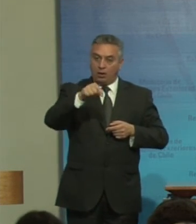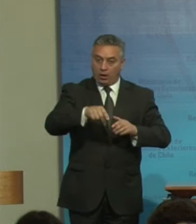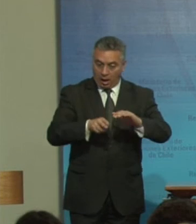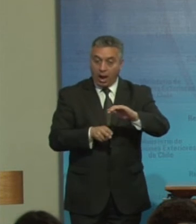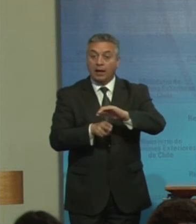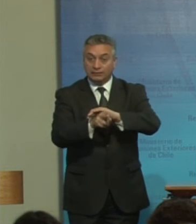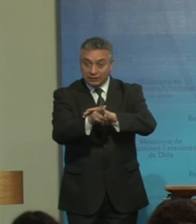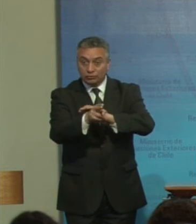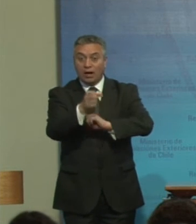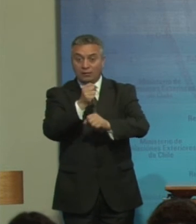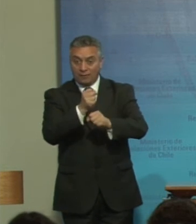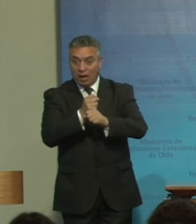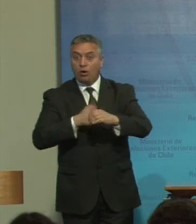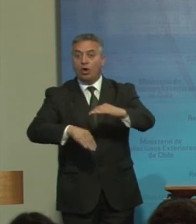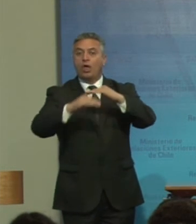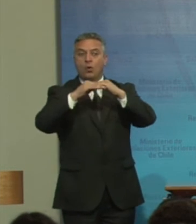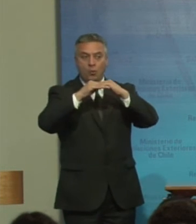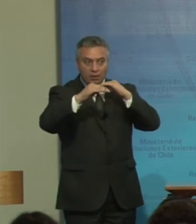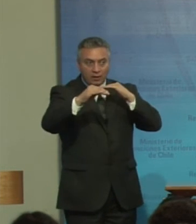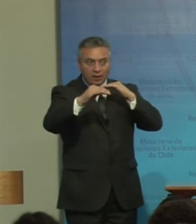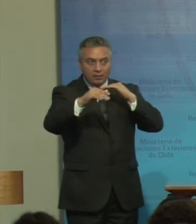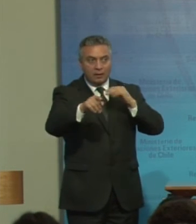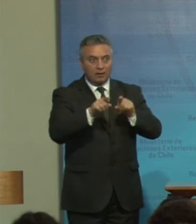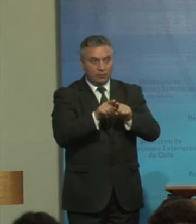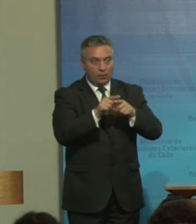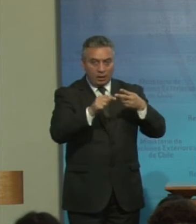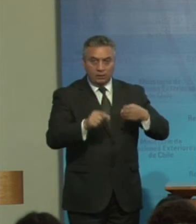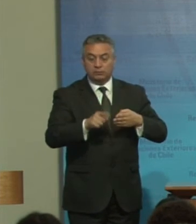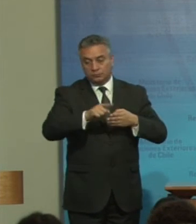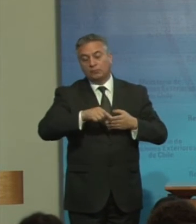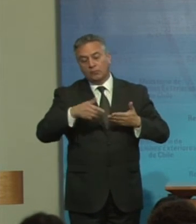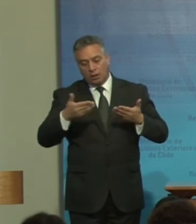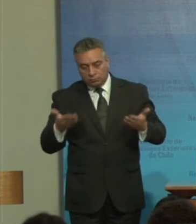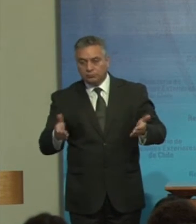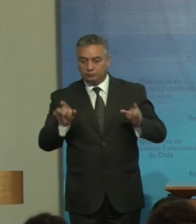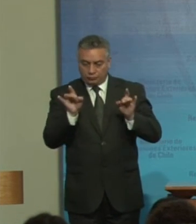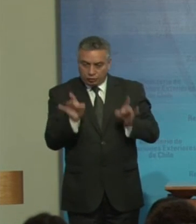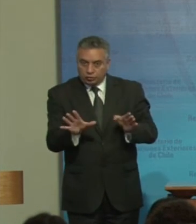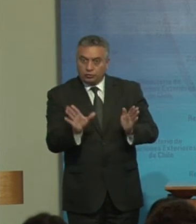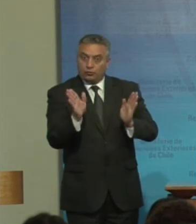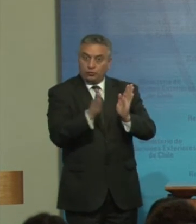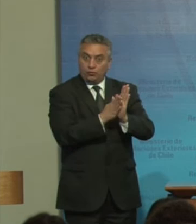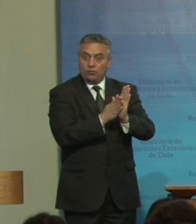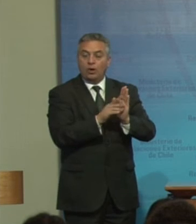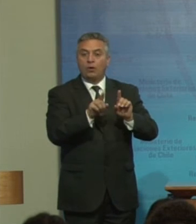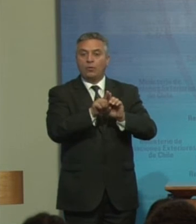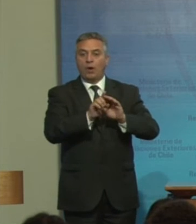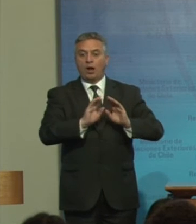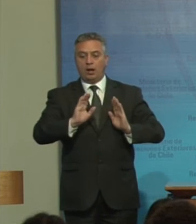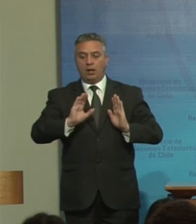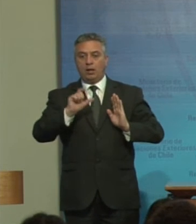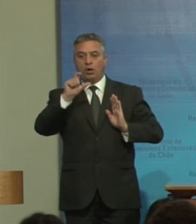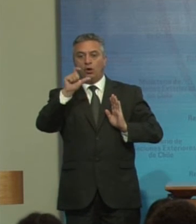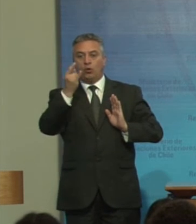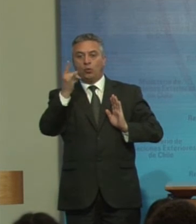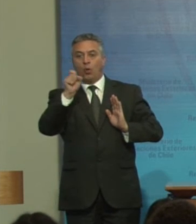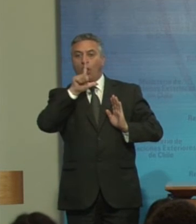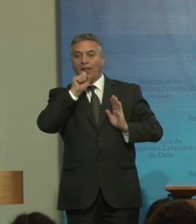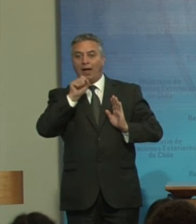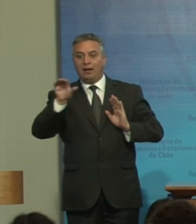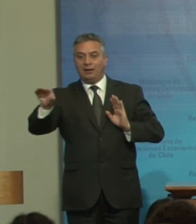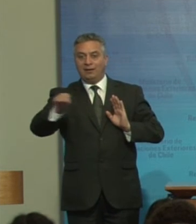igualdad De condiciones Con los demás Estableciendo Una reserva Legal de empleo Entre